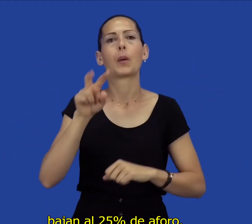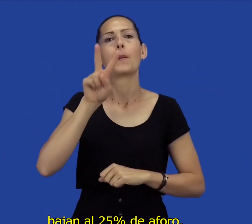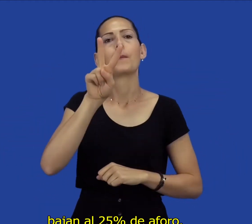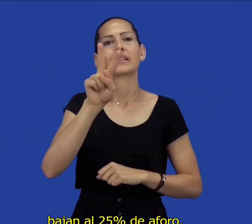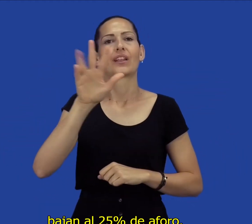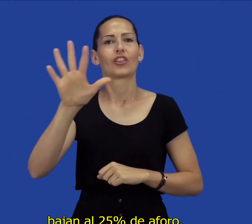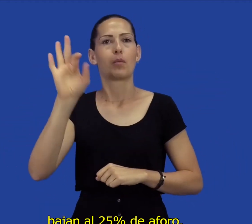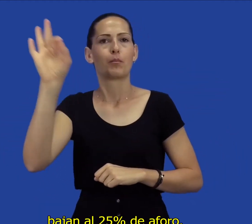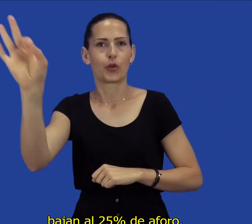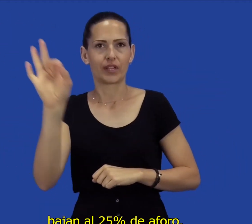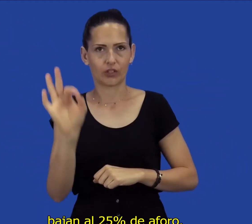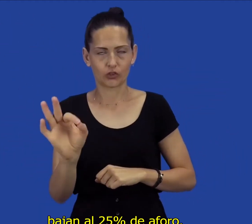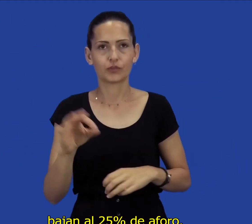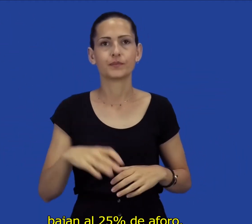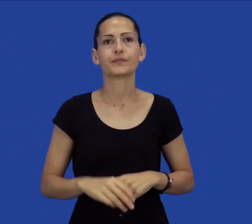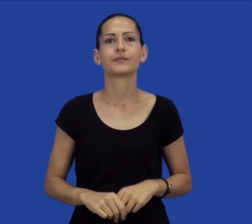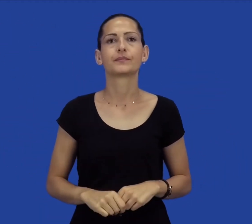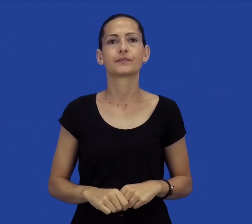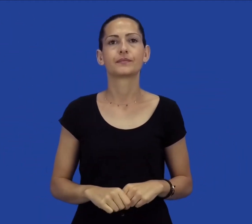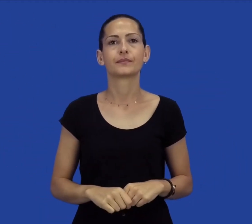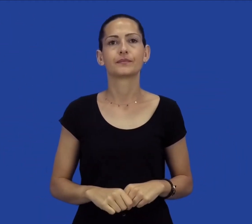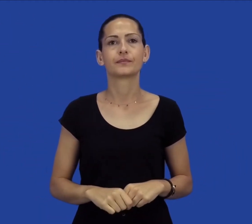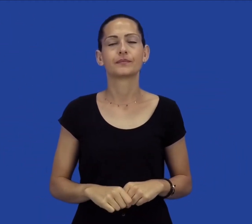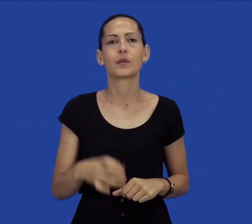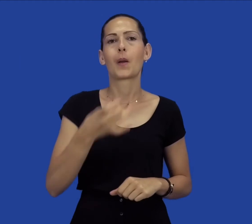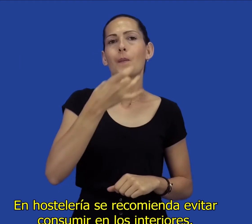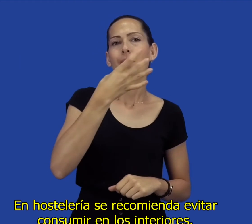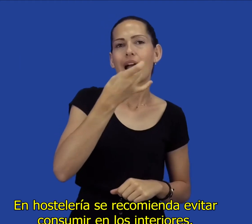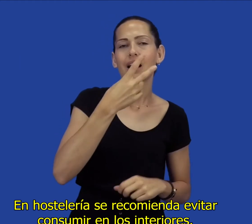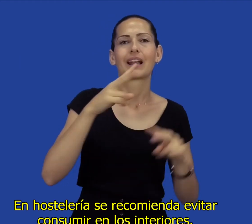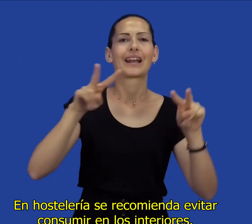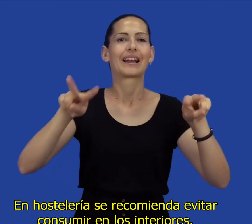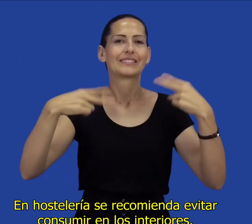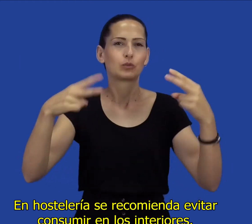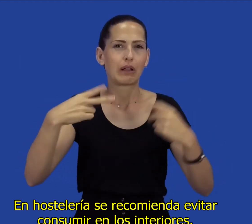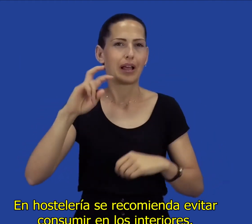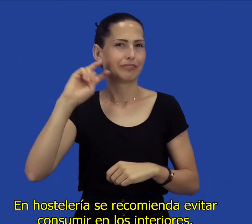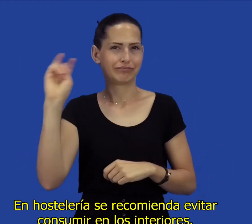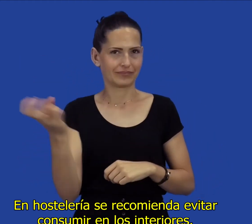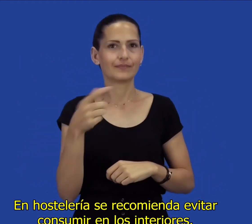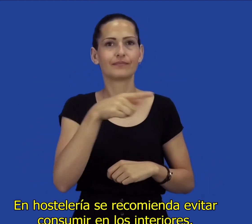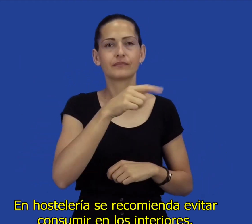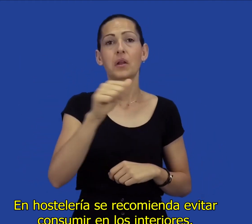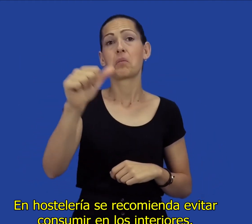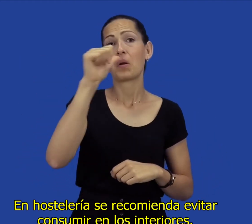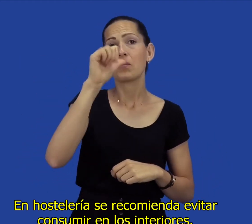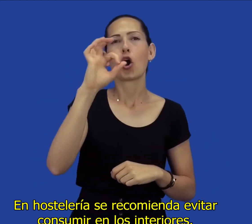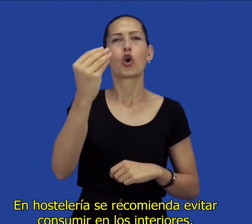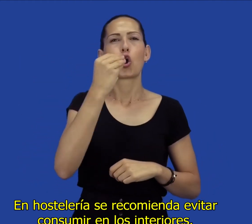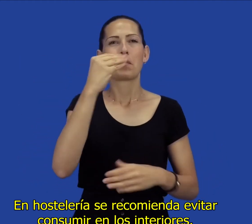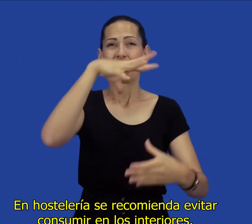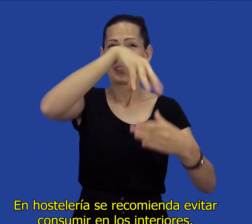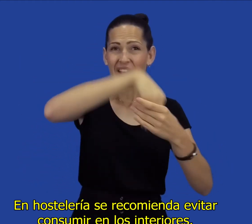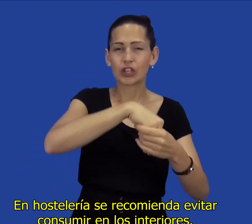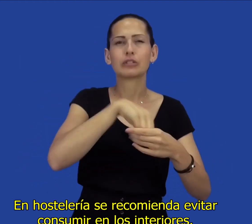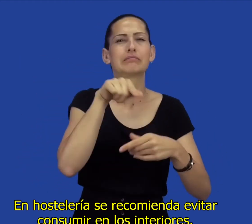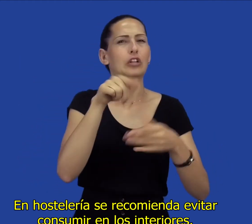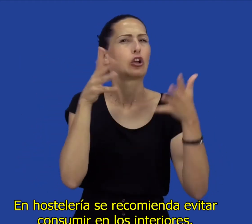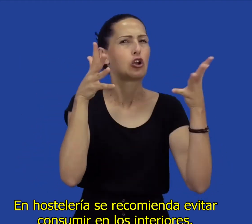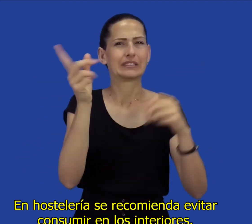comerciales al 25% de aforo. En hostelería se recomienda